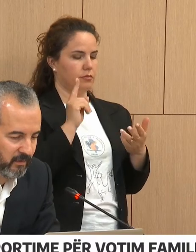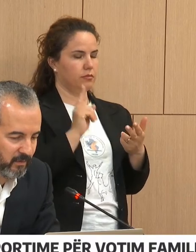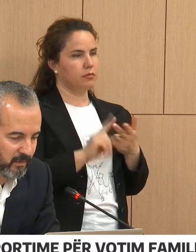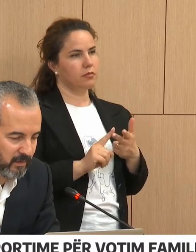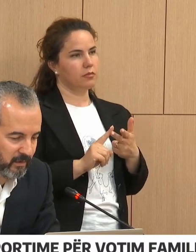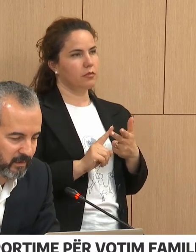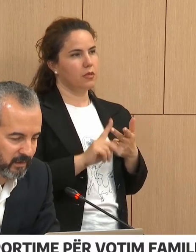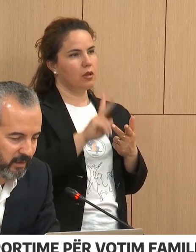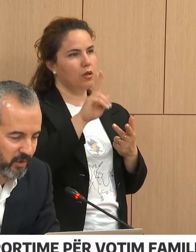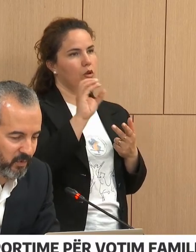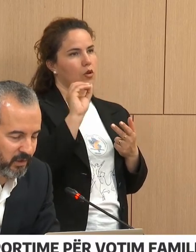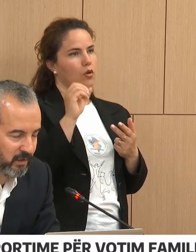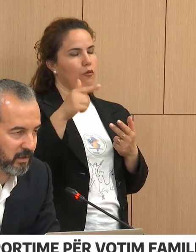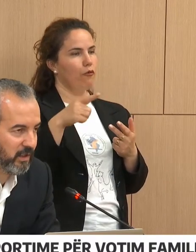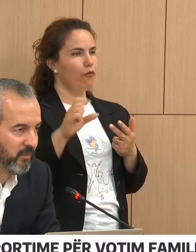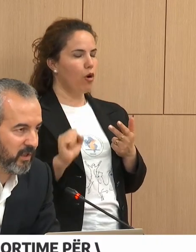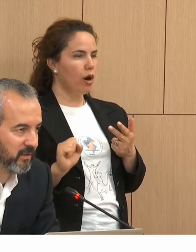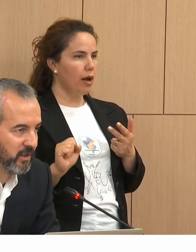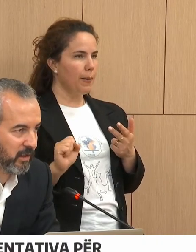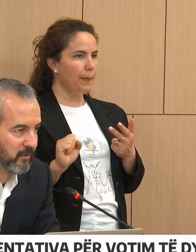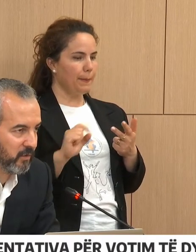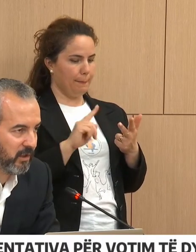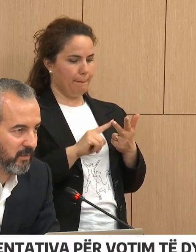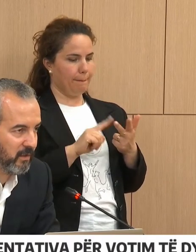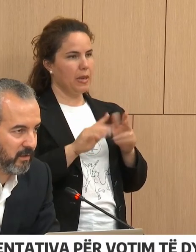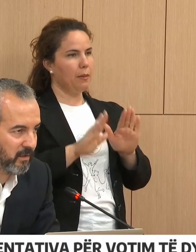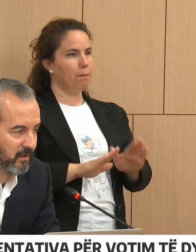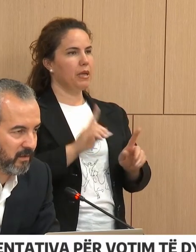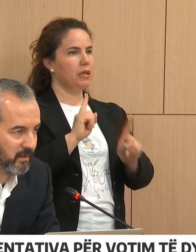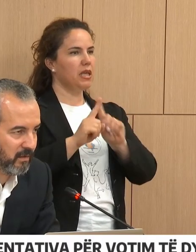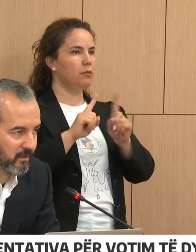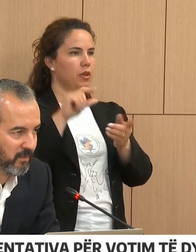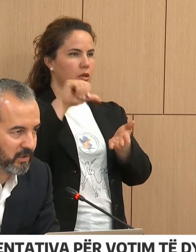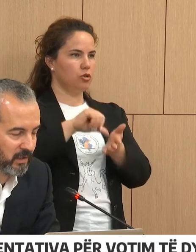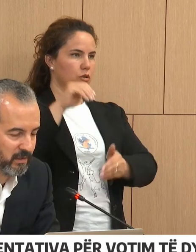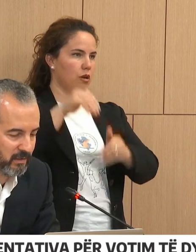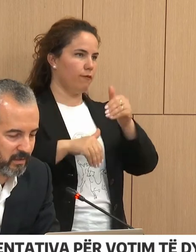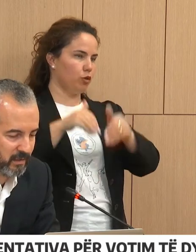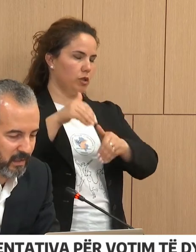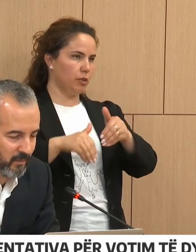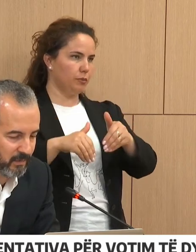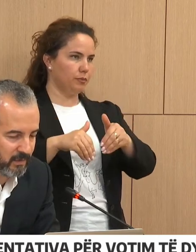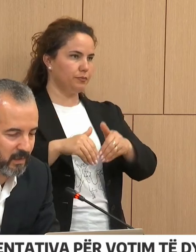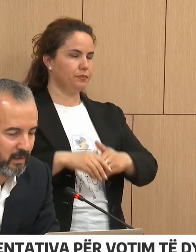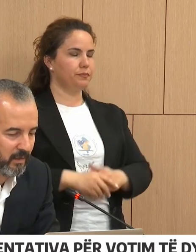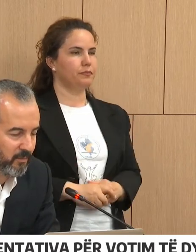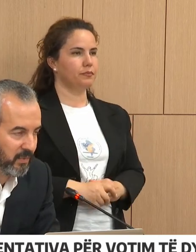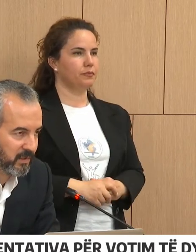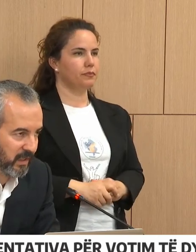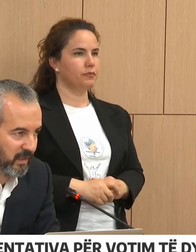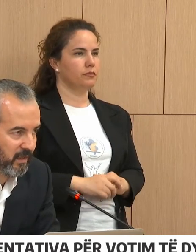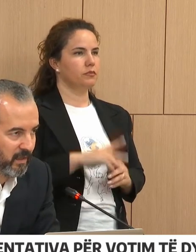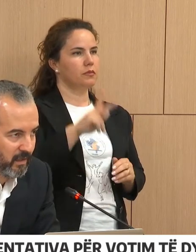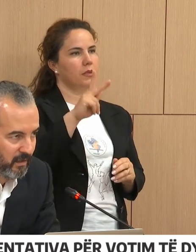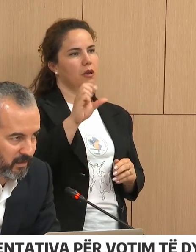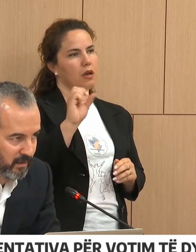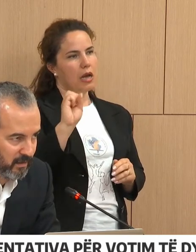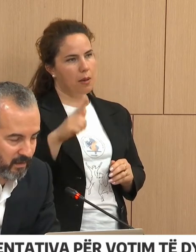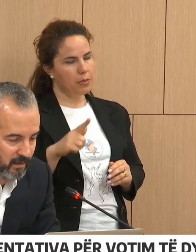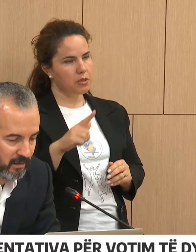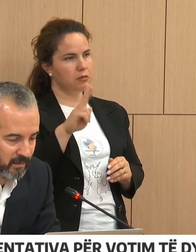edhe jemi në pritit të 11 qëndra votimit të bashkis kamës, përse